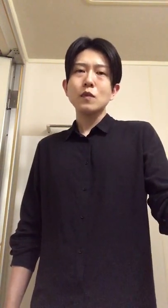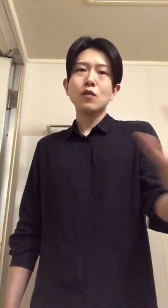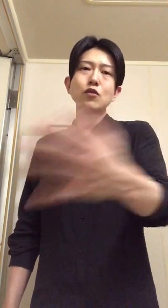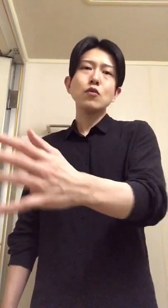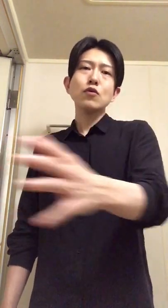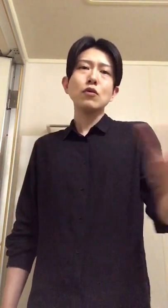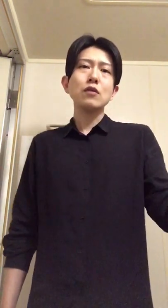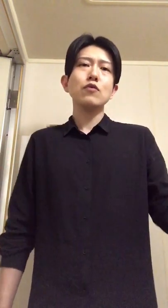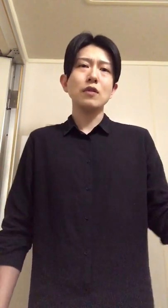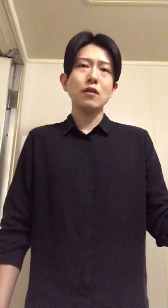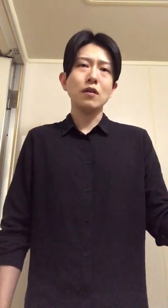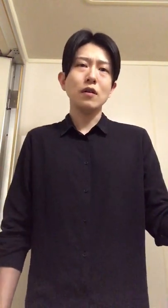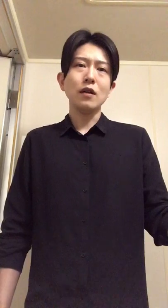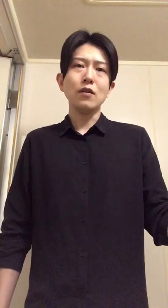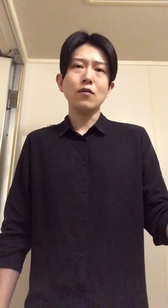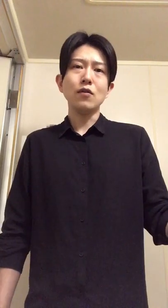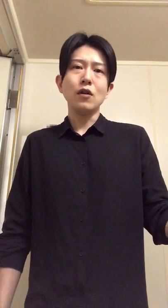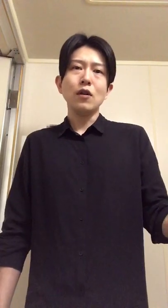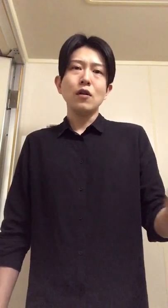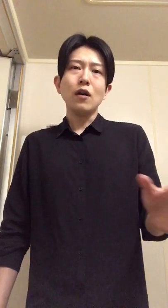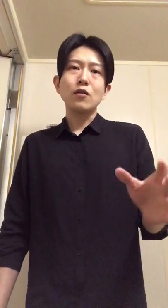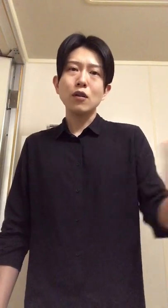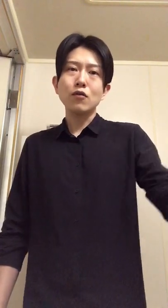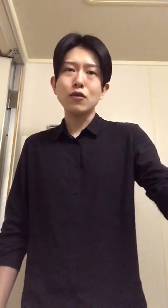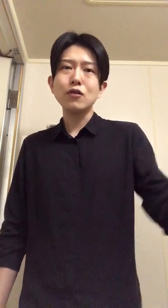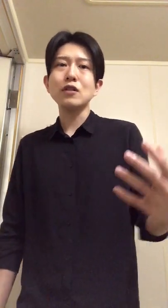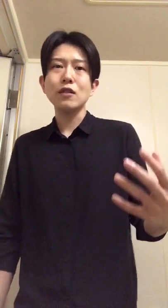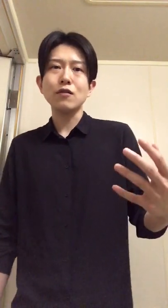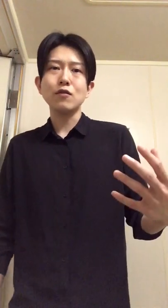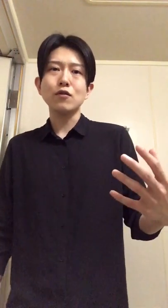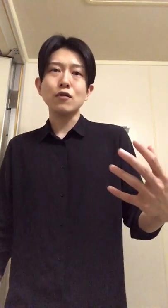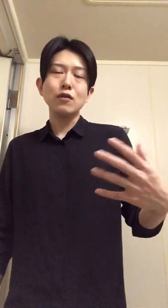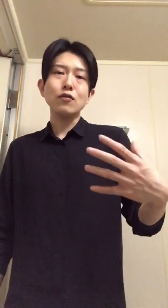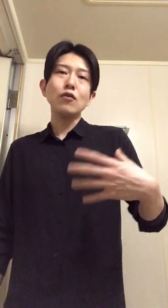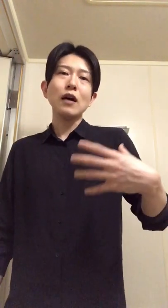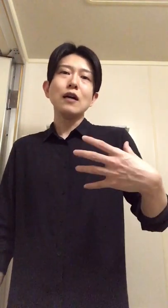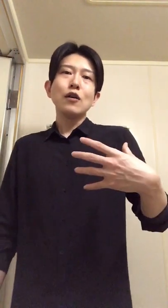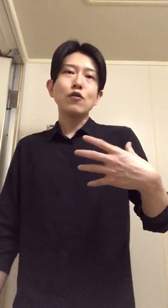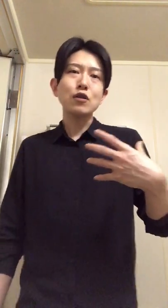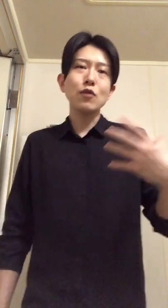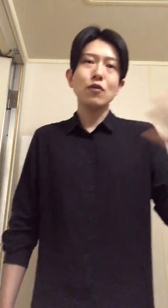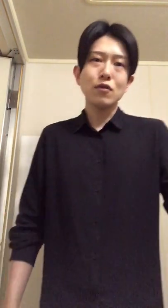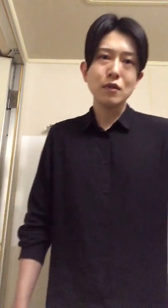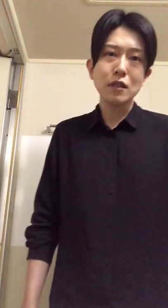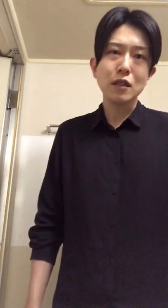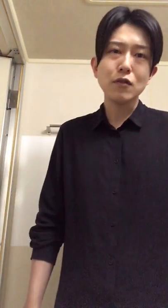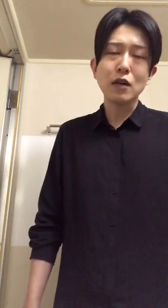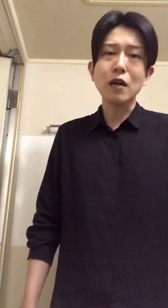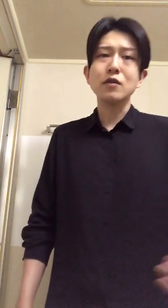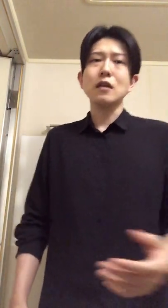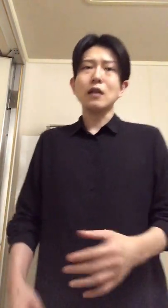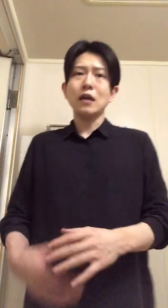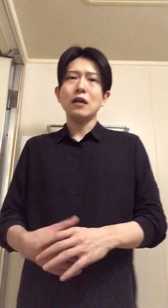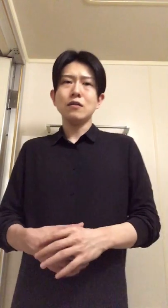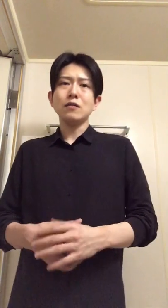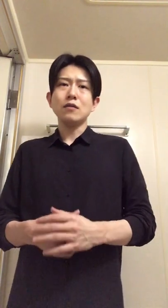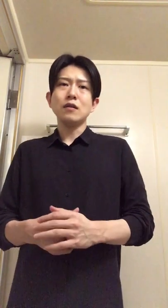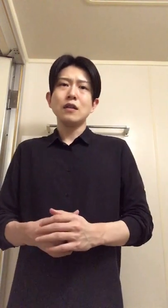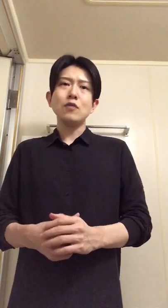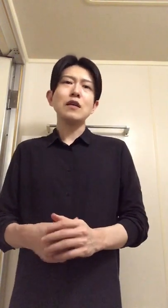の人もそうだと思うんだよあの結構食いついてきてくれるっていう方がこっちもっていうのはあるじゃんかうんでも